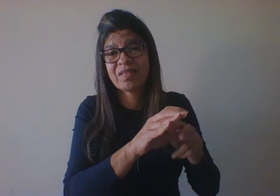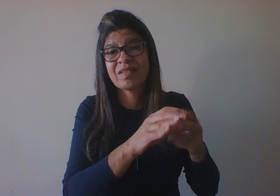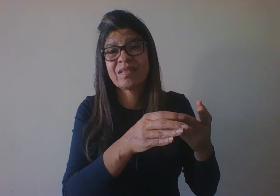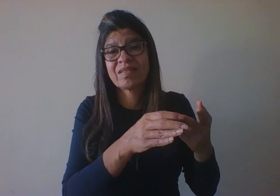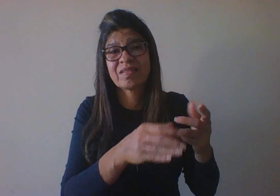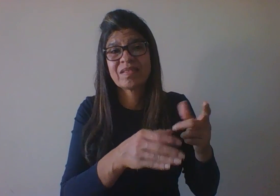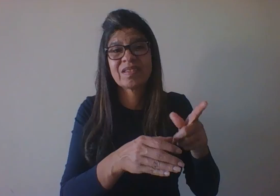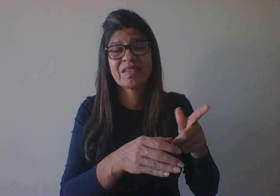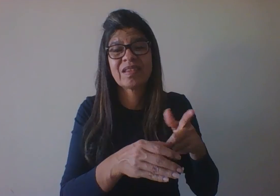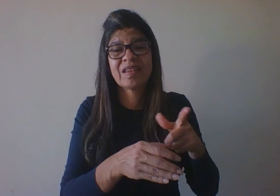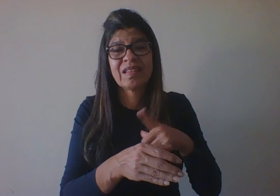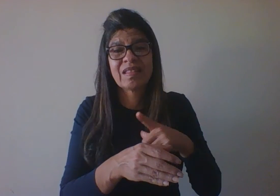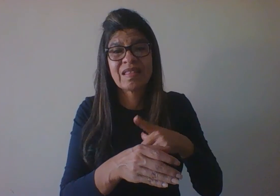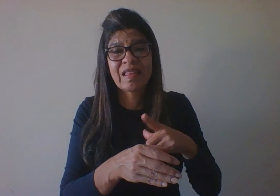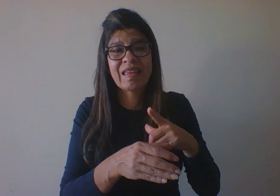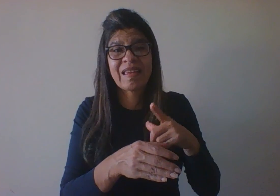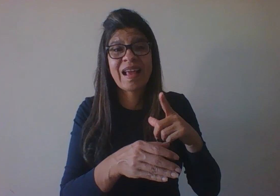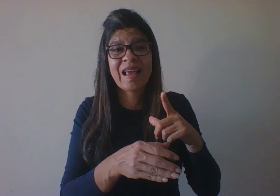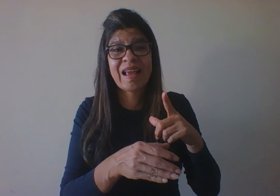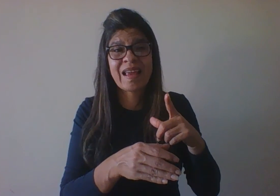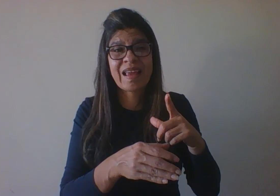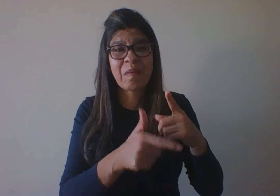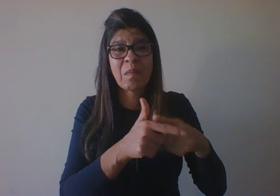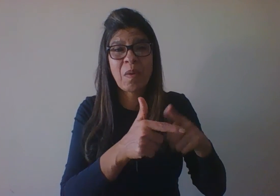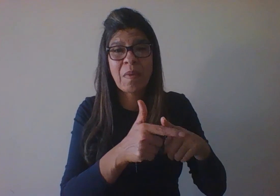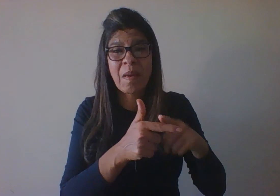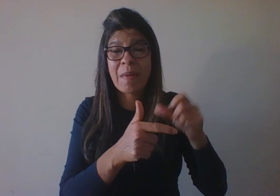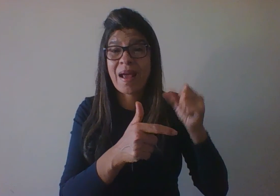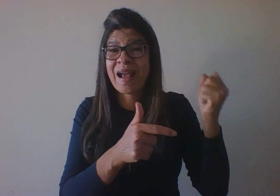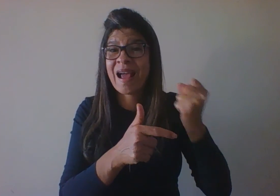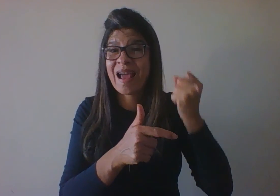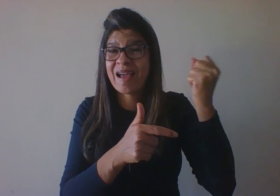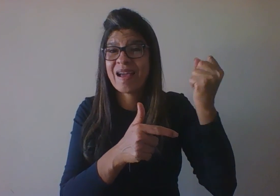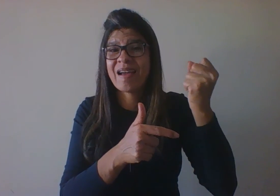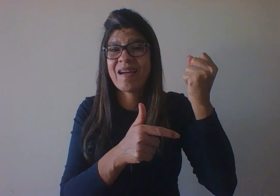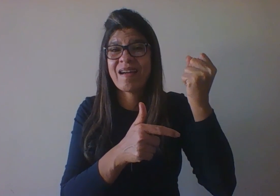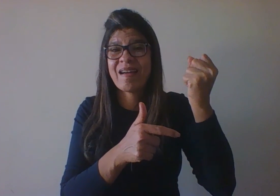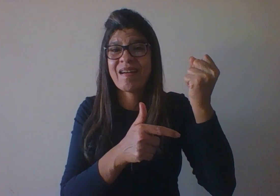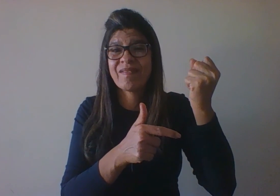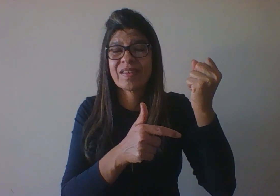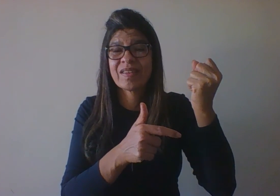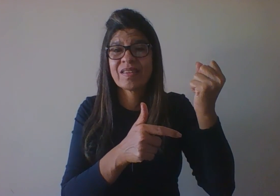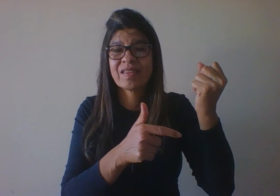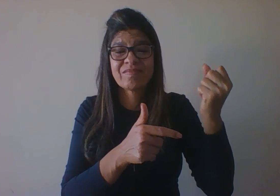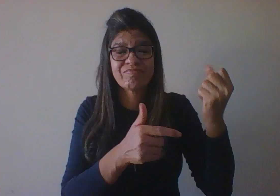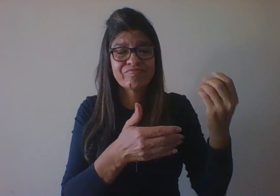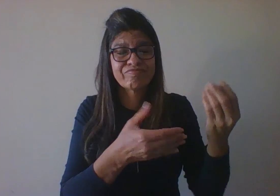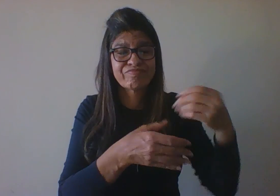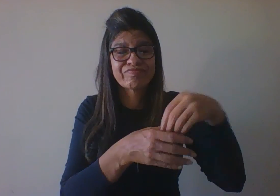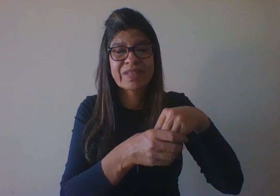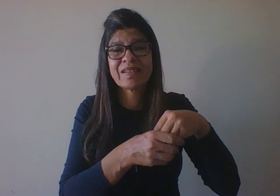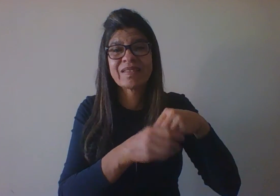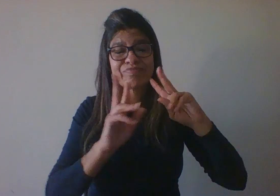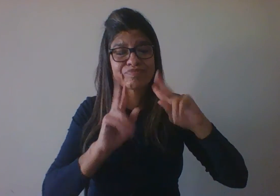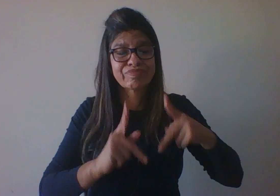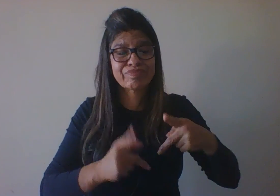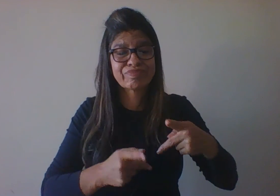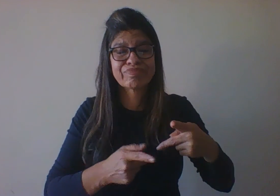crianças. Então, esse indivíduo que nasceu já com essas condições sociais e biológicas